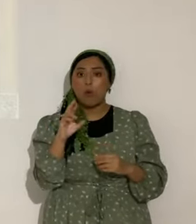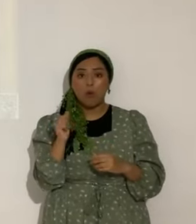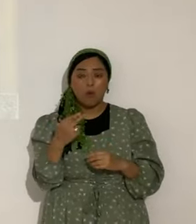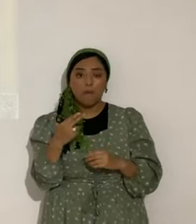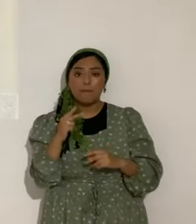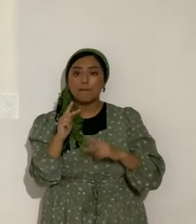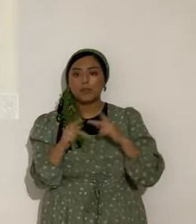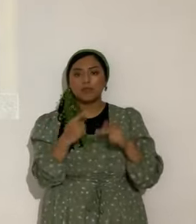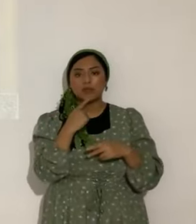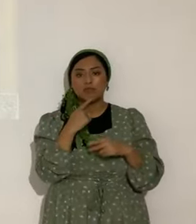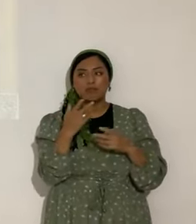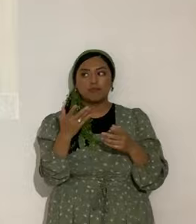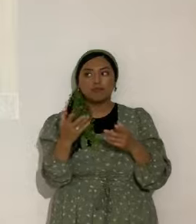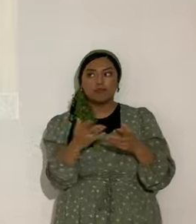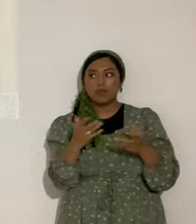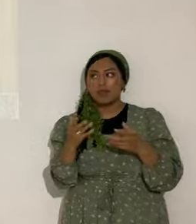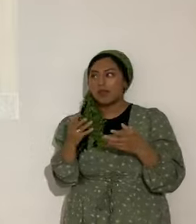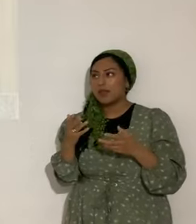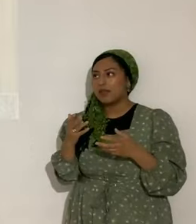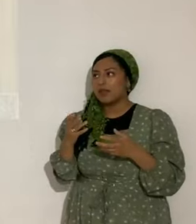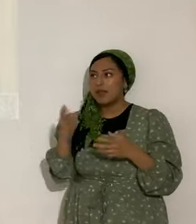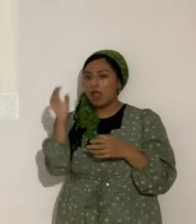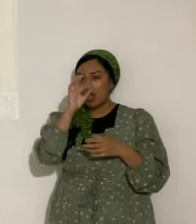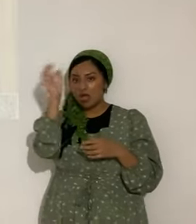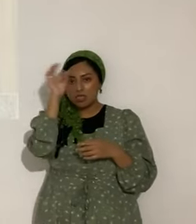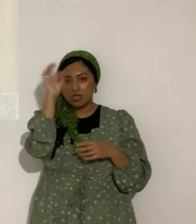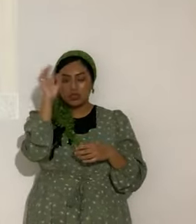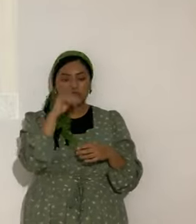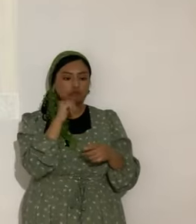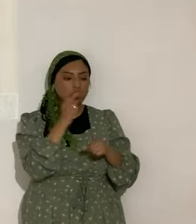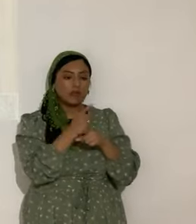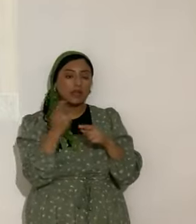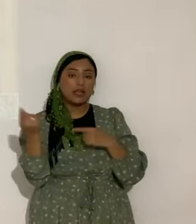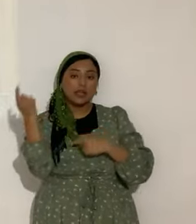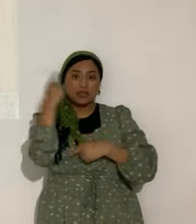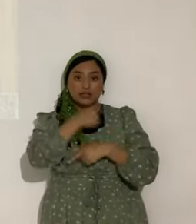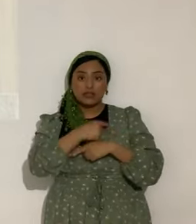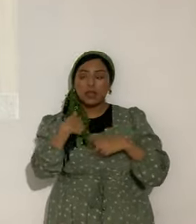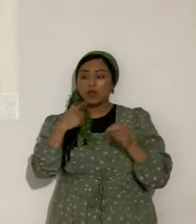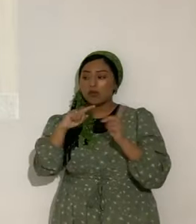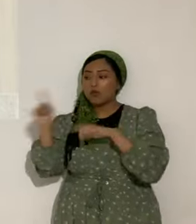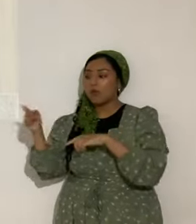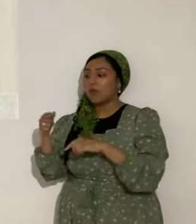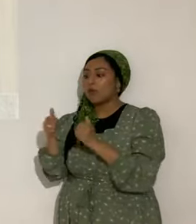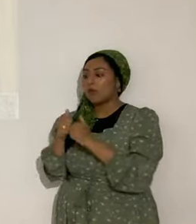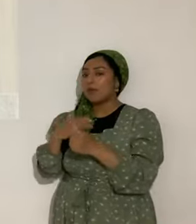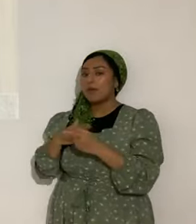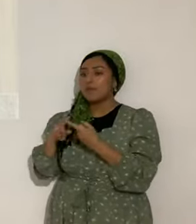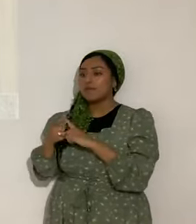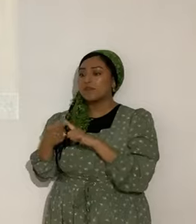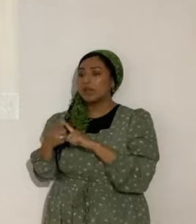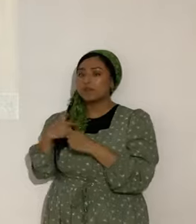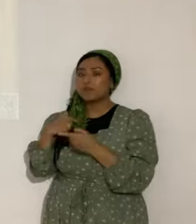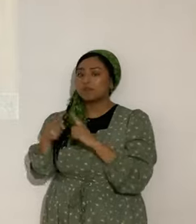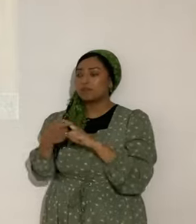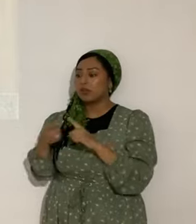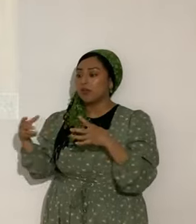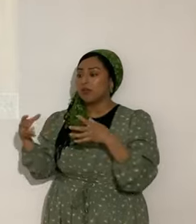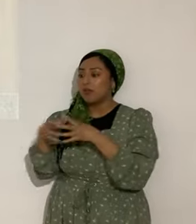gente va a decir puras cosas que no son correctas. El día que me voy con mis amigos y voy con unas amiguitas. Y etcétera,